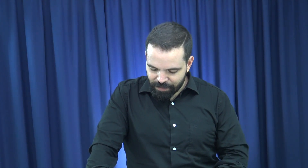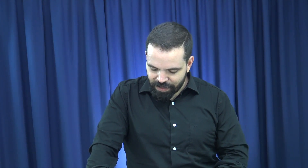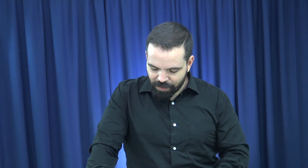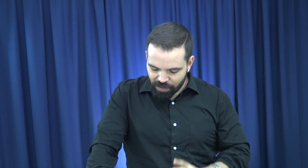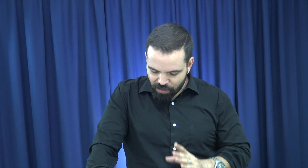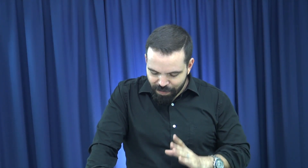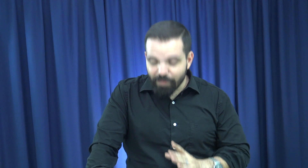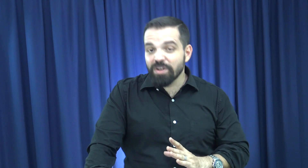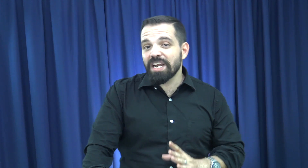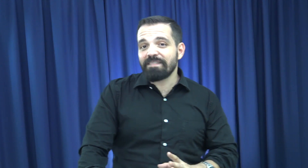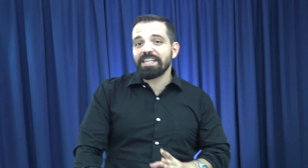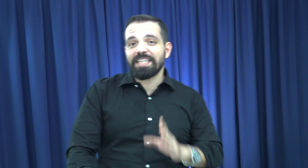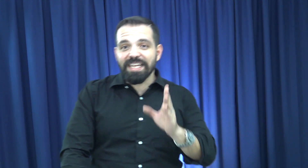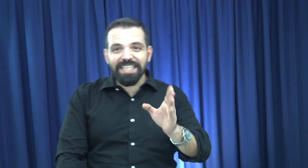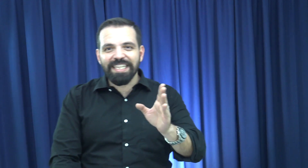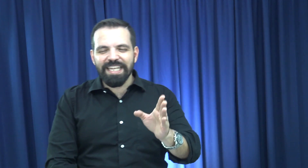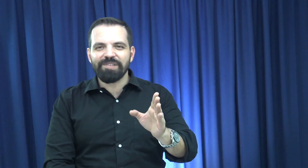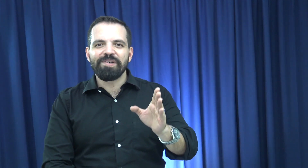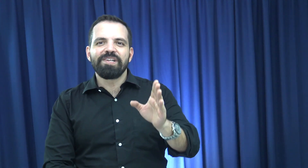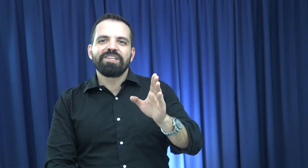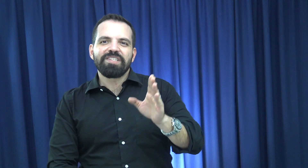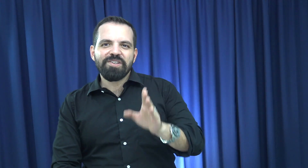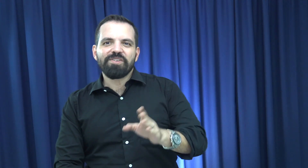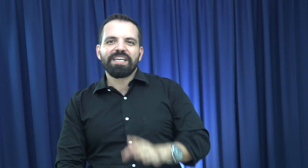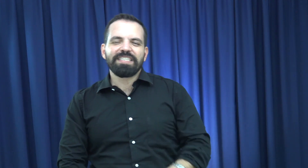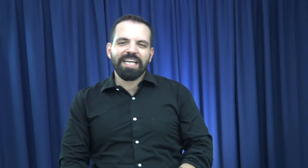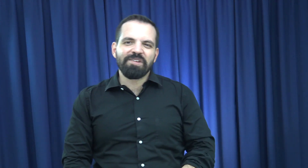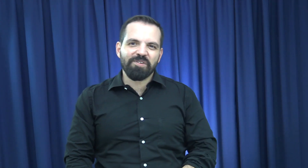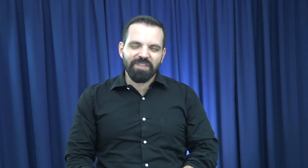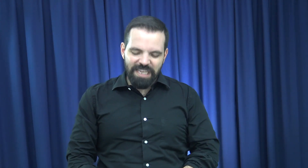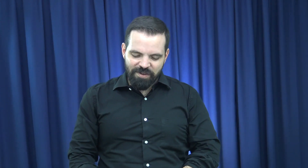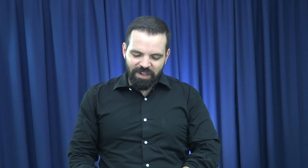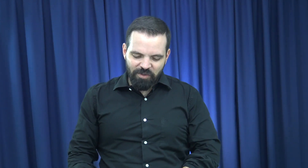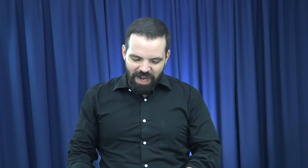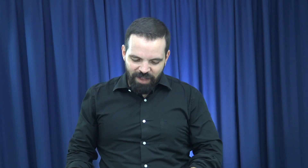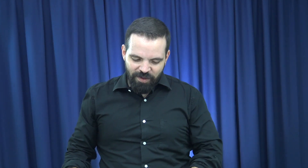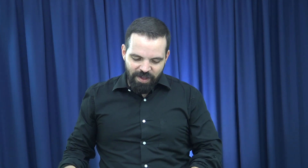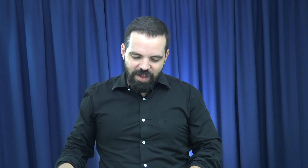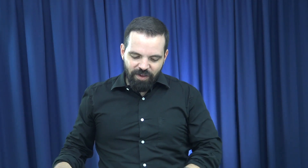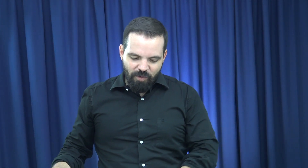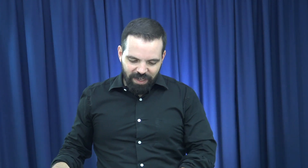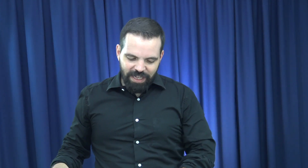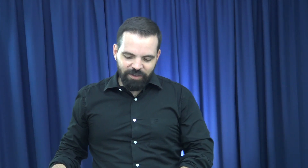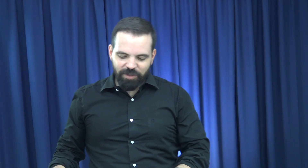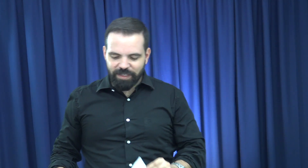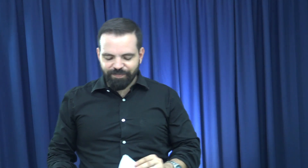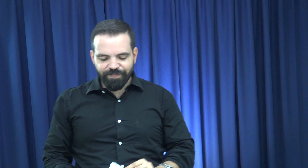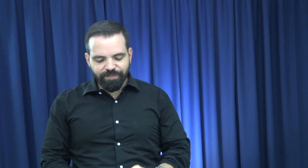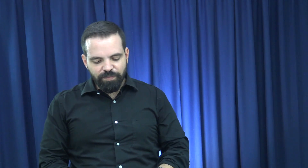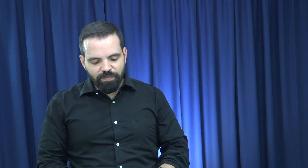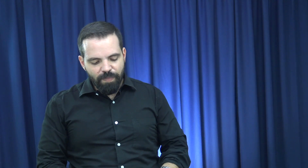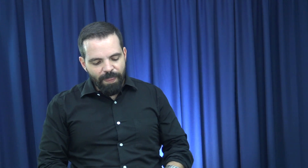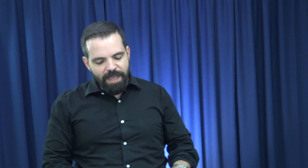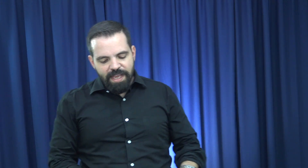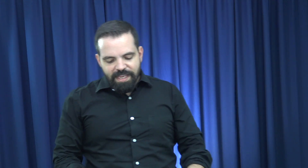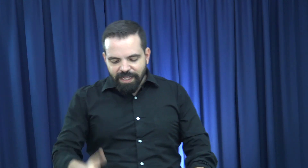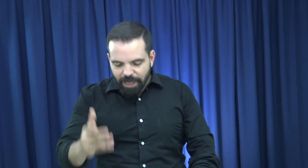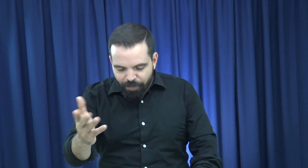Él, ¿verdad? Cuando más vulnerable te has sentido, Dios ha estado contigo a tu lado guardándote. Y hay tres